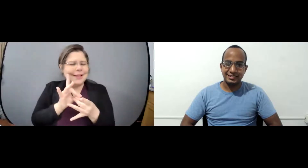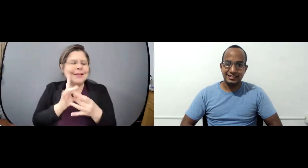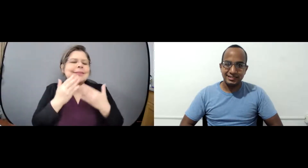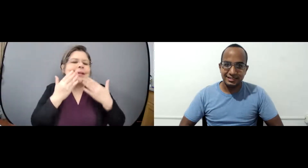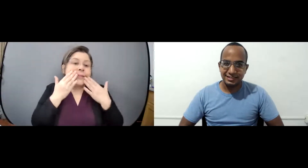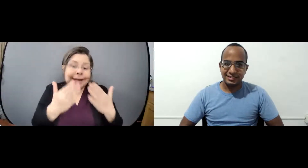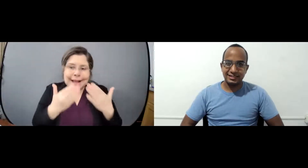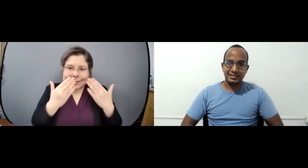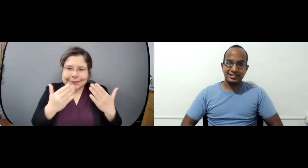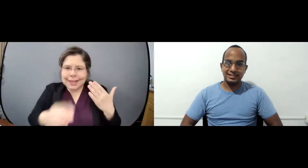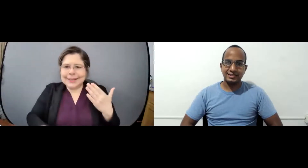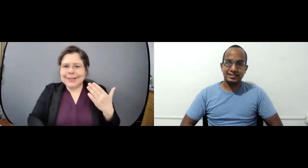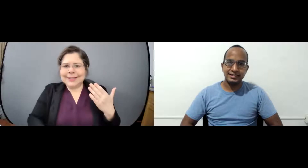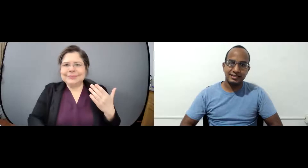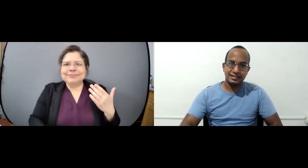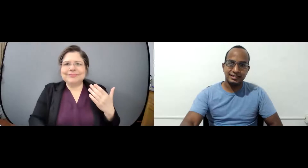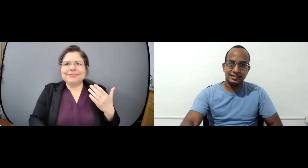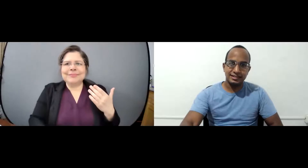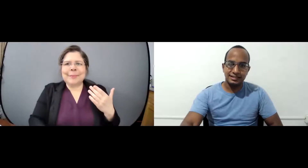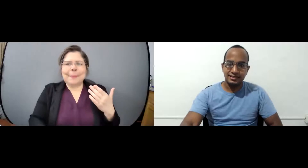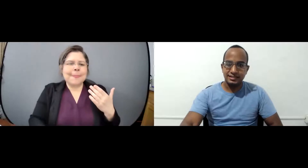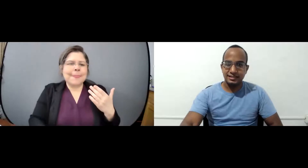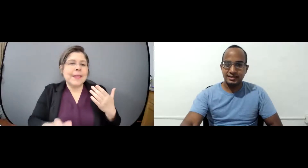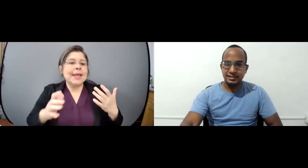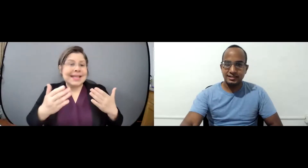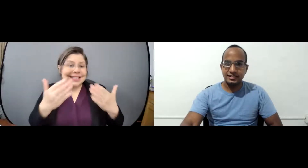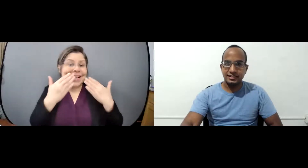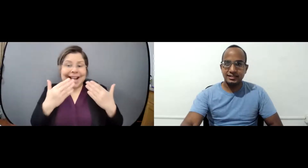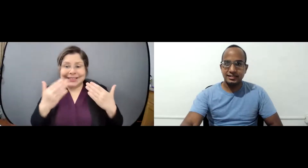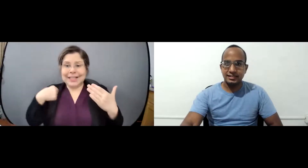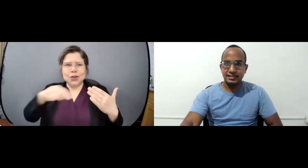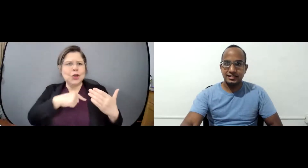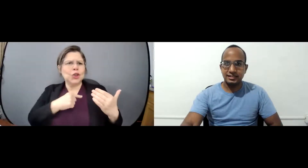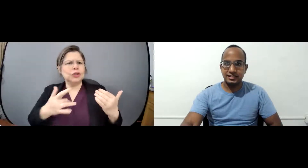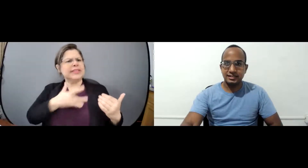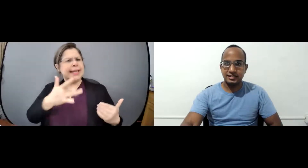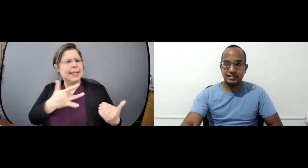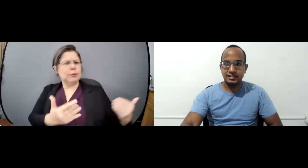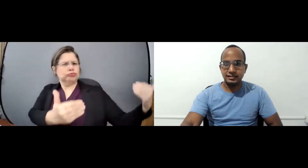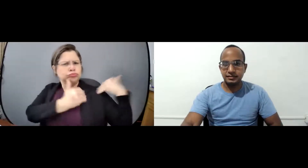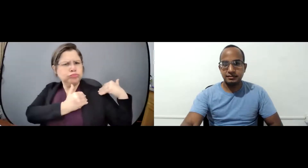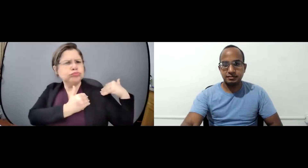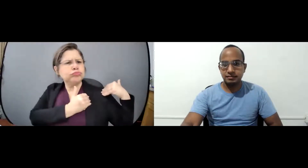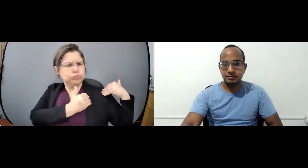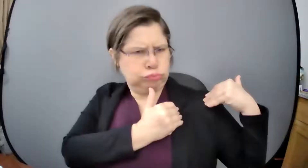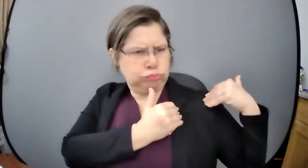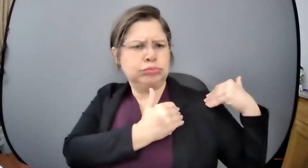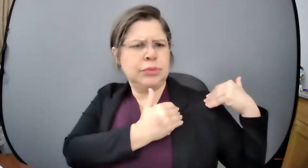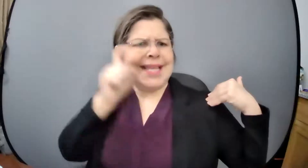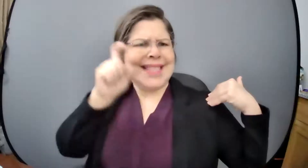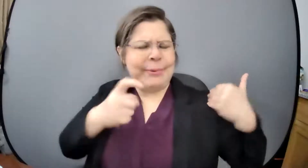acompañarnos y realmente es nuestro deber el ser inclusivos en nuestra